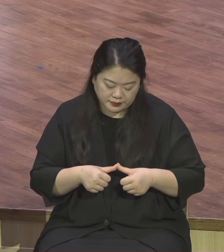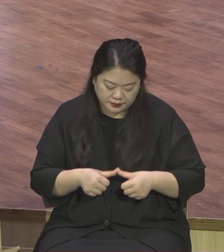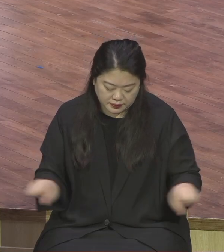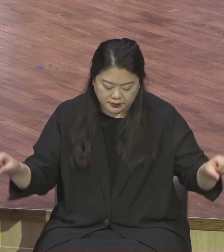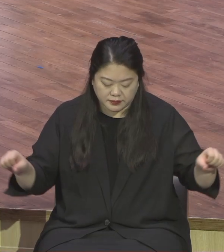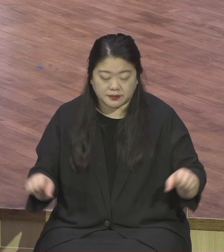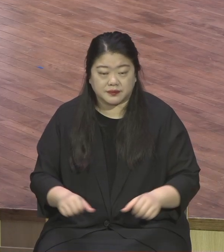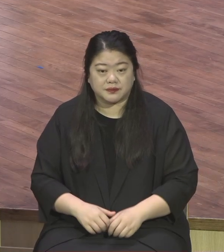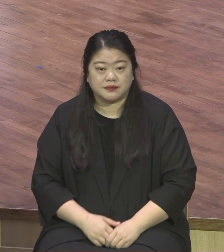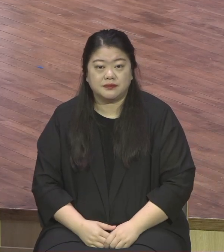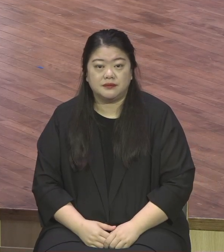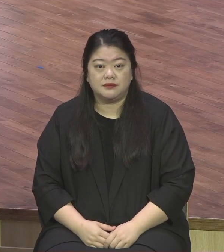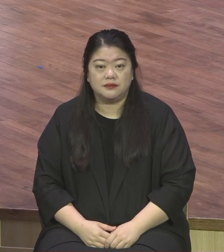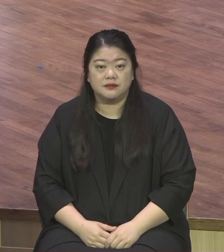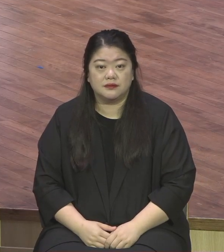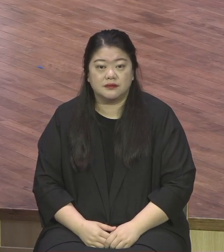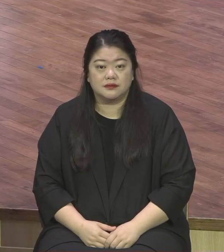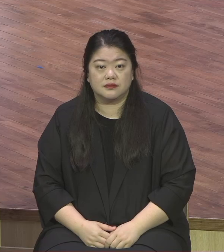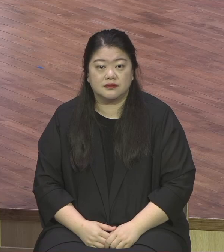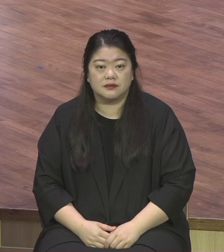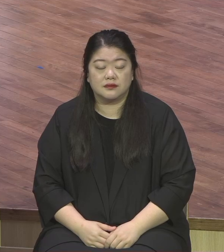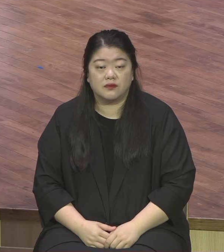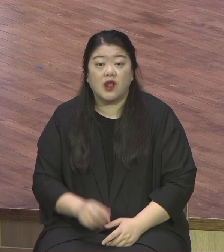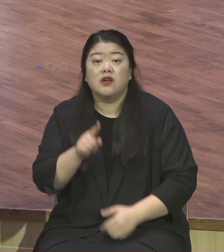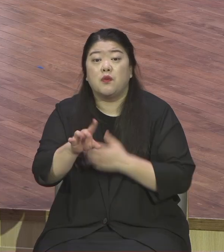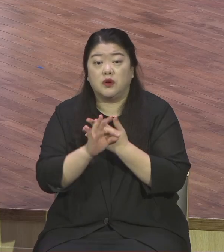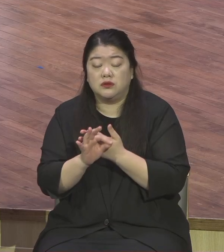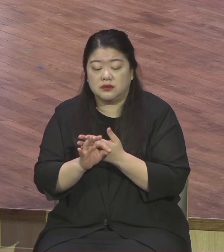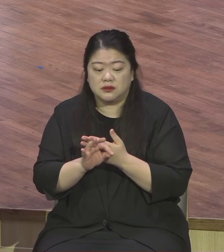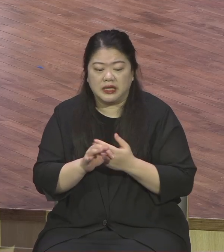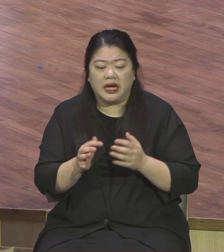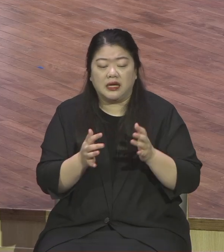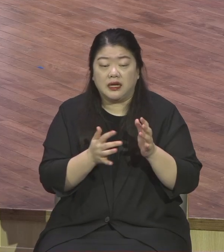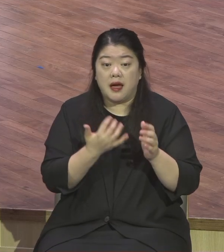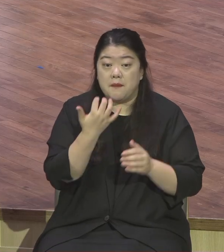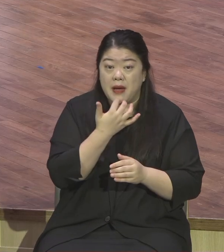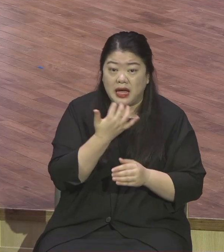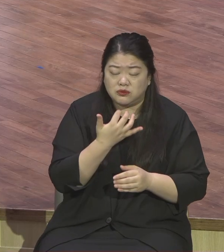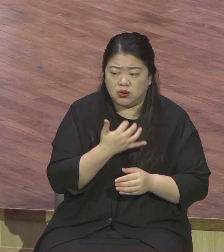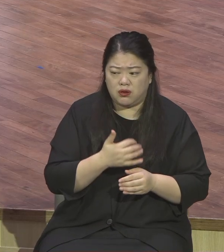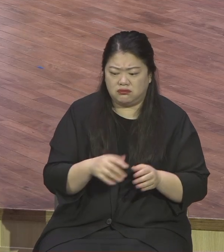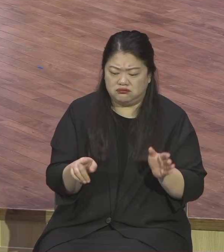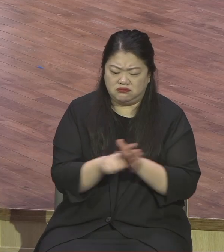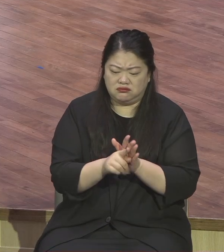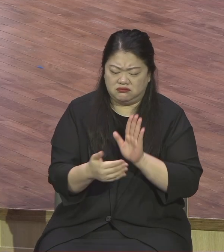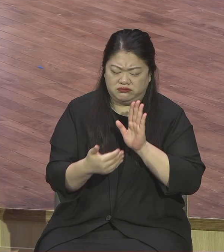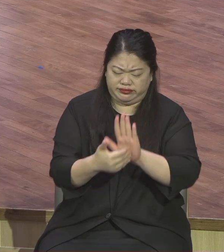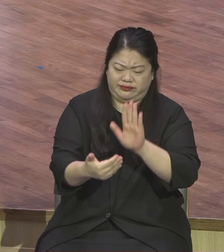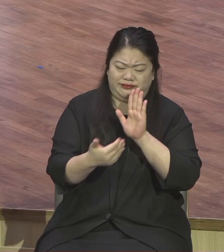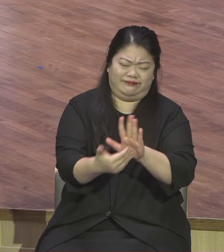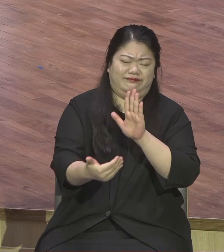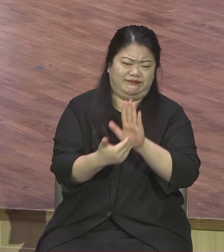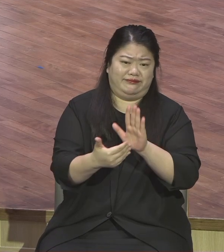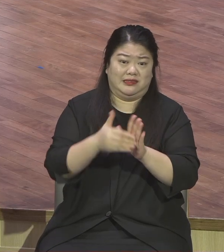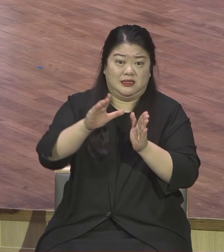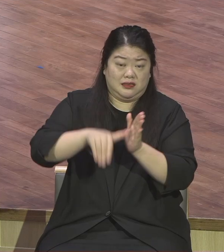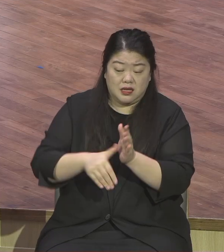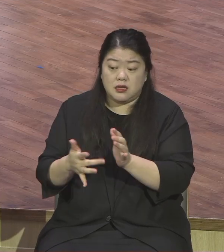않으셨어요 부활하신 후에 낙심 속에 있던 베드로를 찾아가서 다시 시작합니다 다시